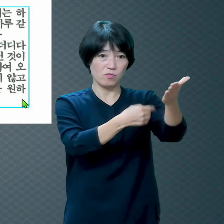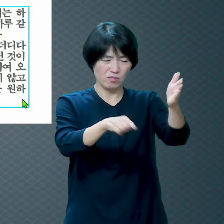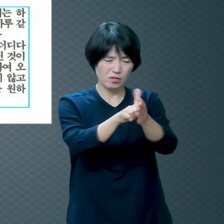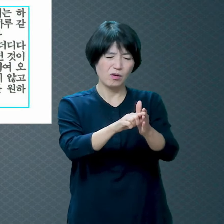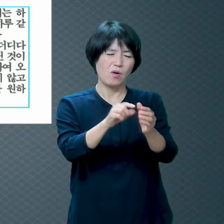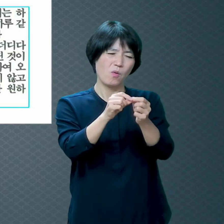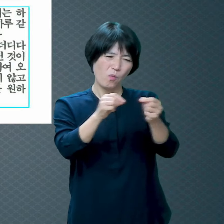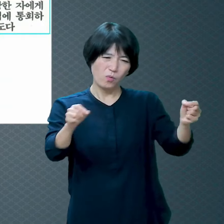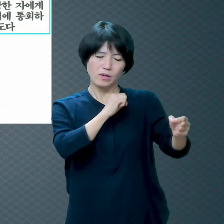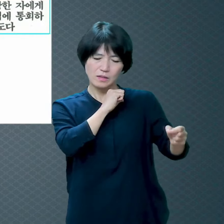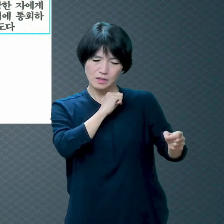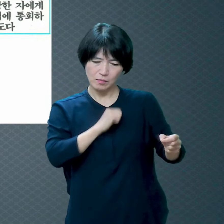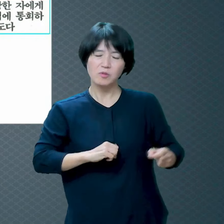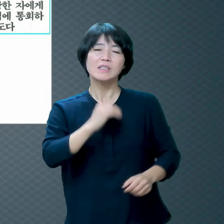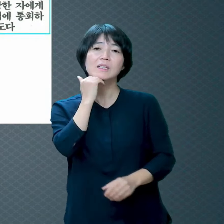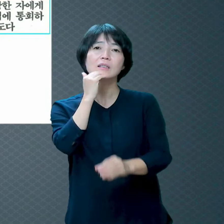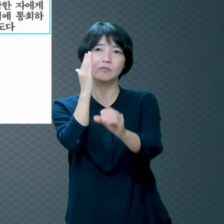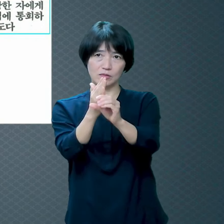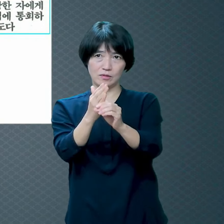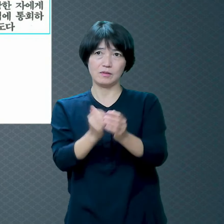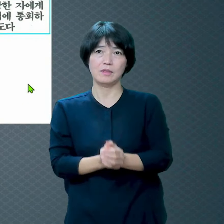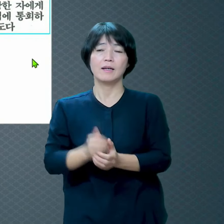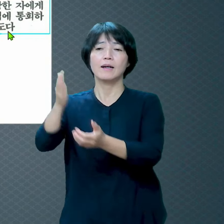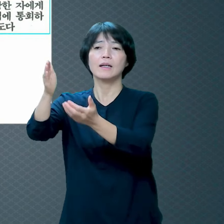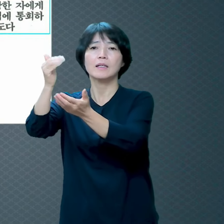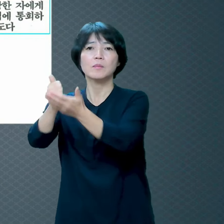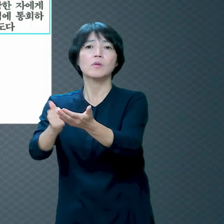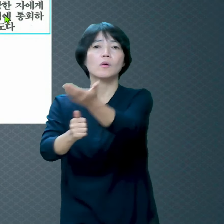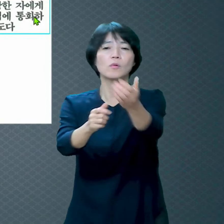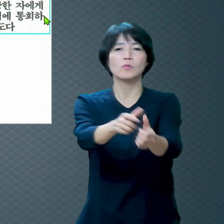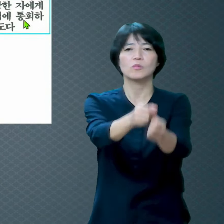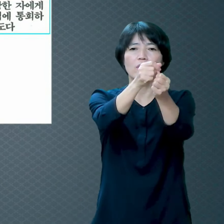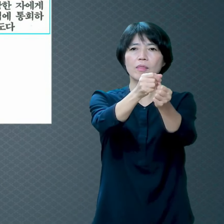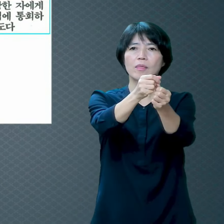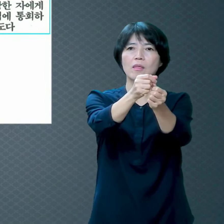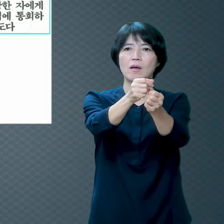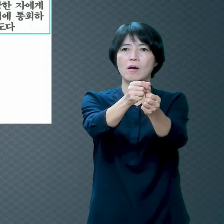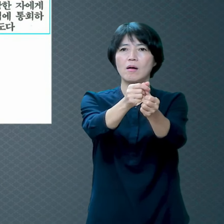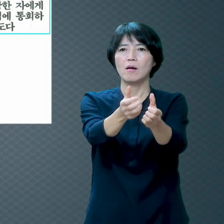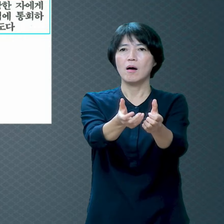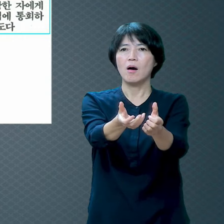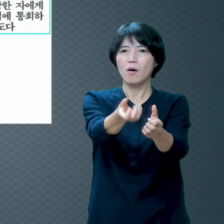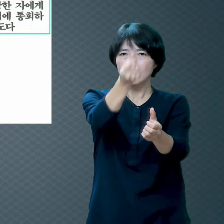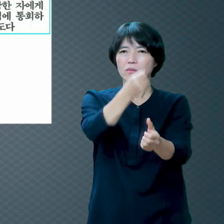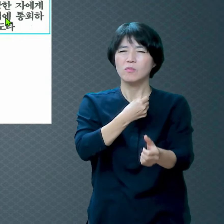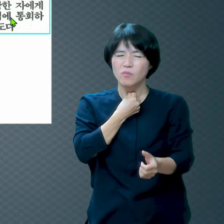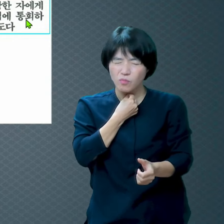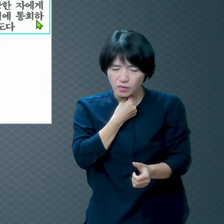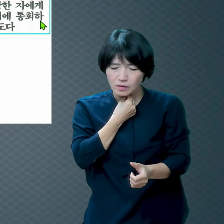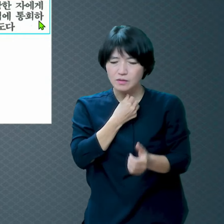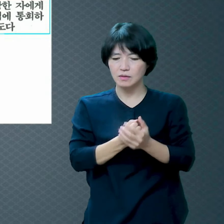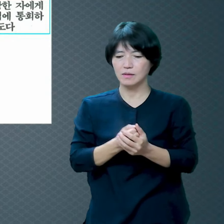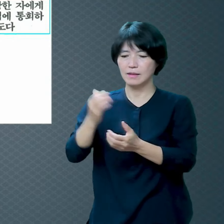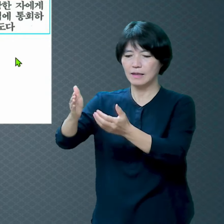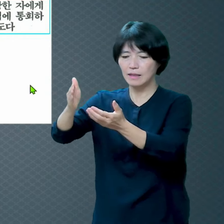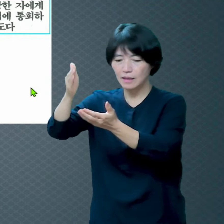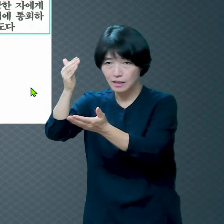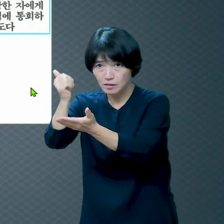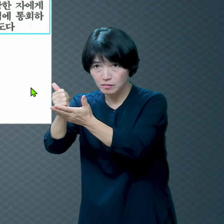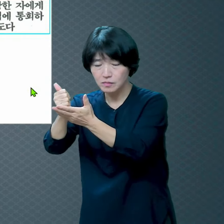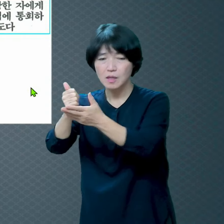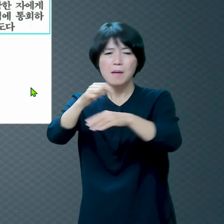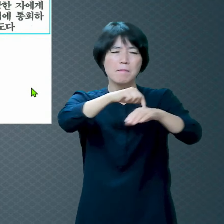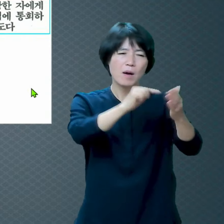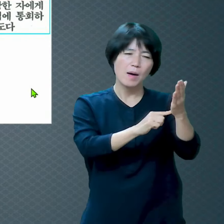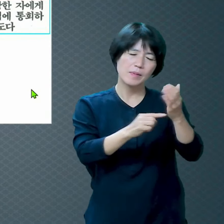하나님은 원해요 여호와는 마음이 상한 자에게 가까이 하시고 중심에 통해하는 자를